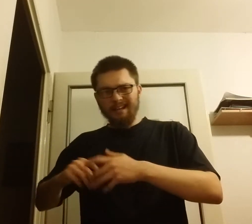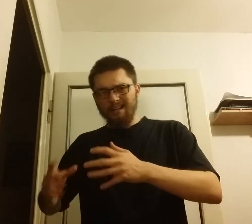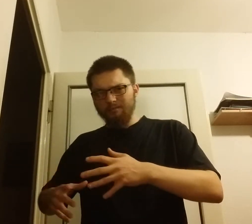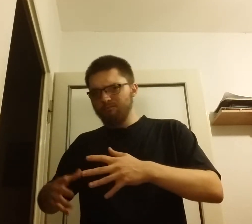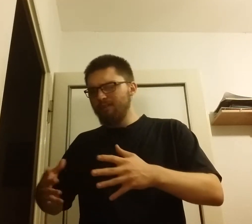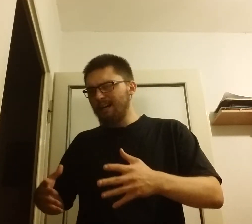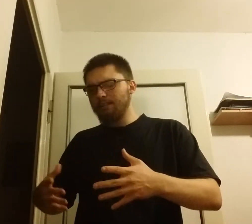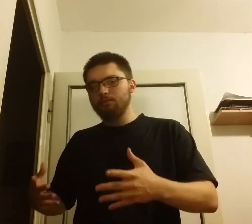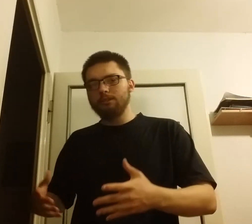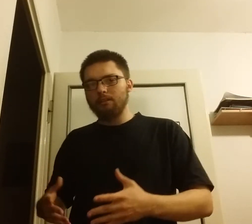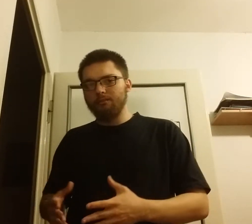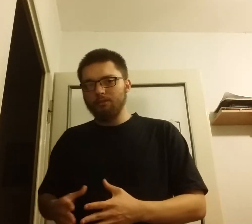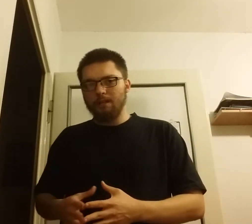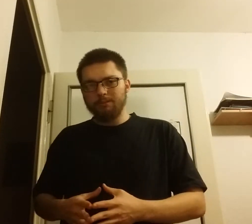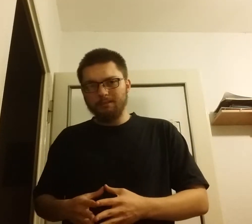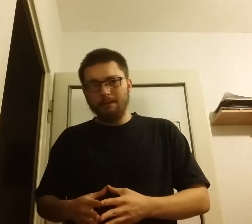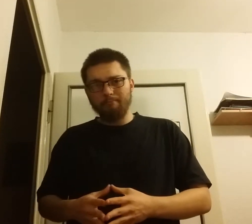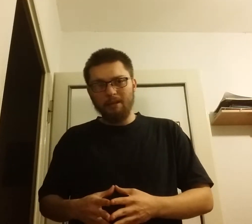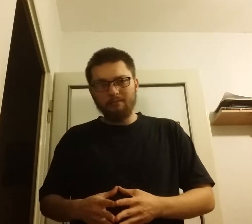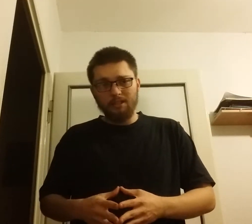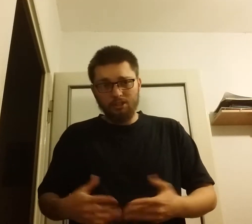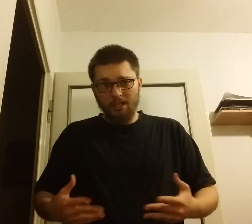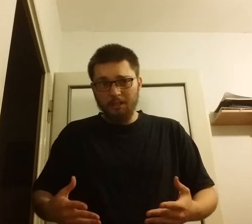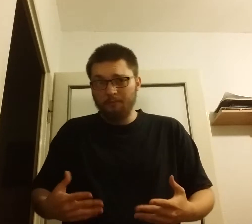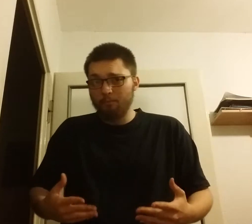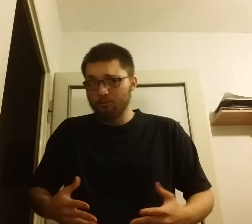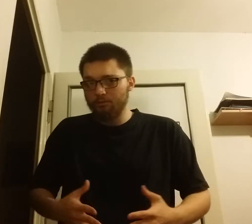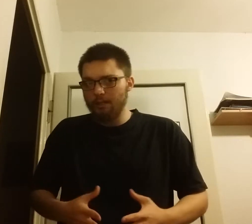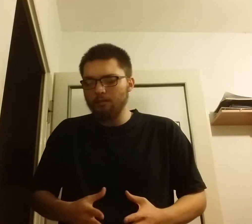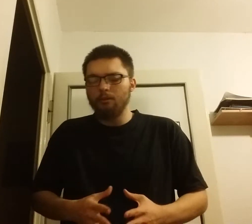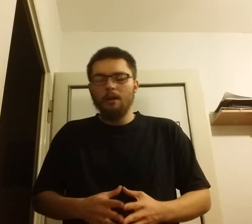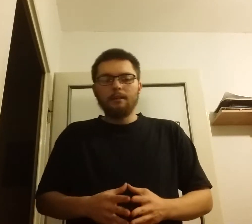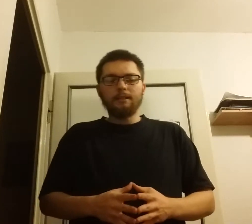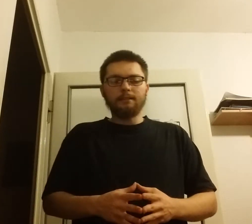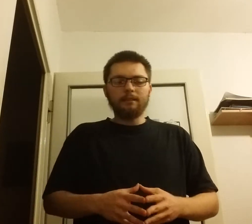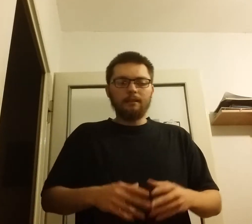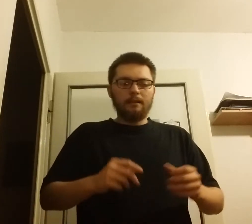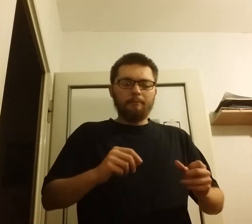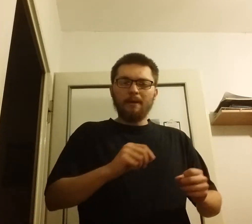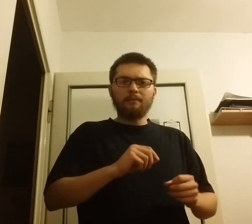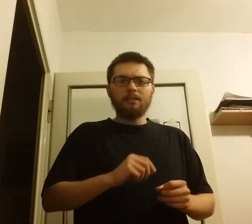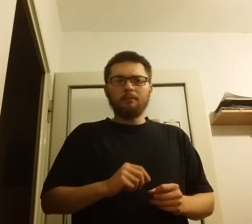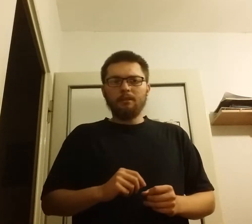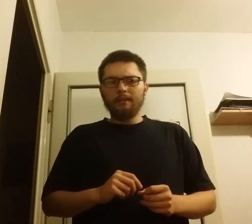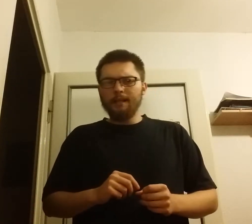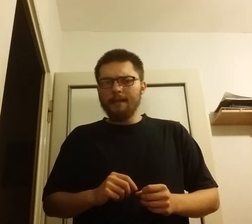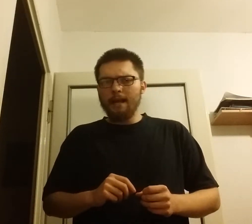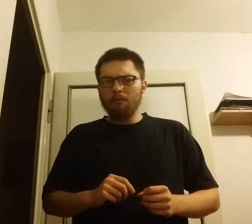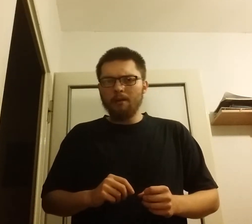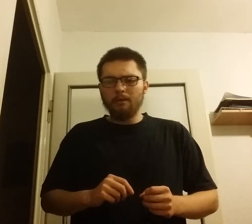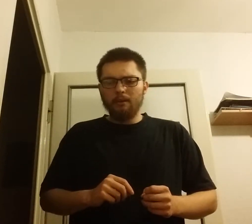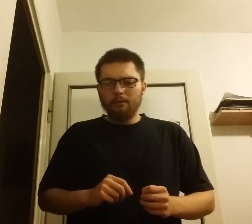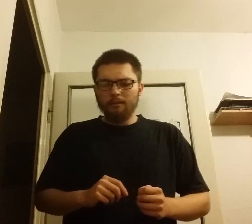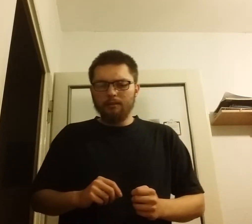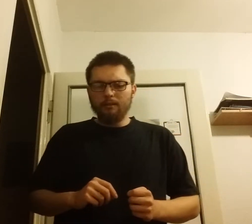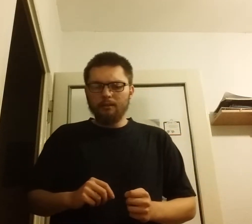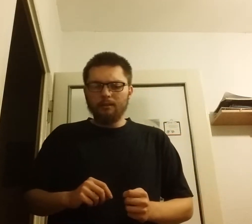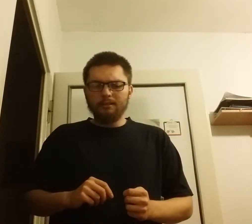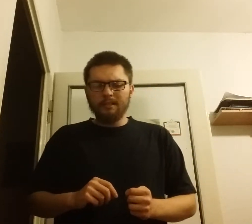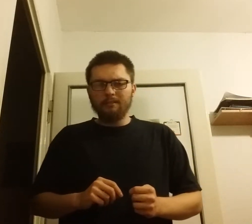granicy stanowionej przez pewne rzeki w porozumieniu z pewnym generałem z tak